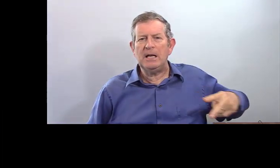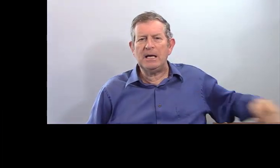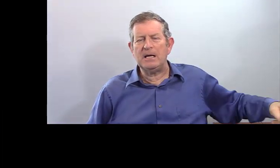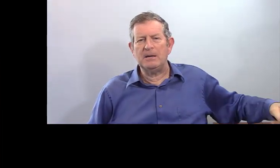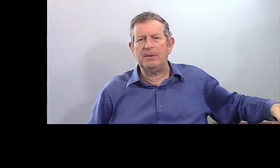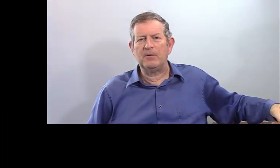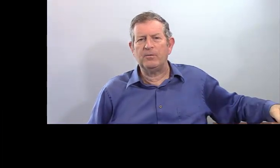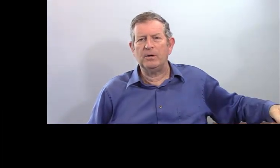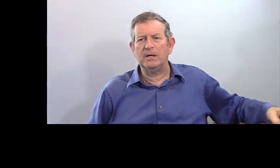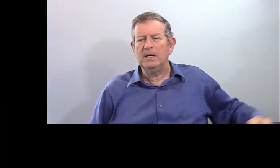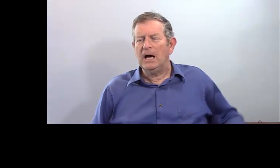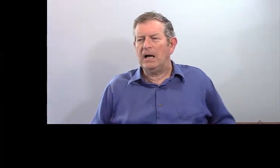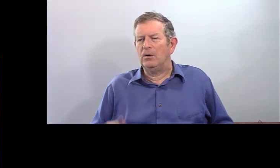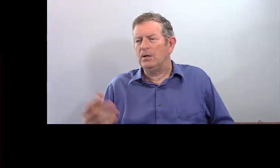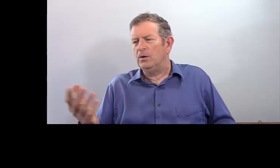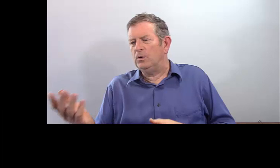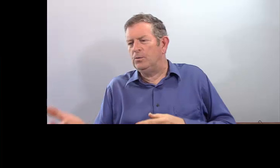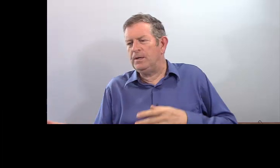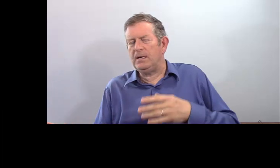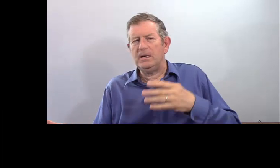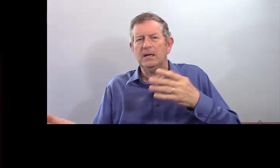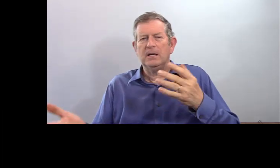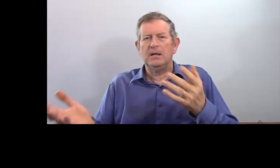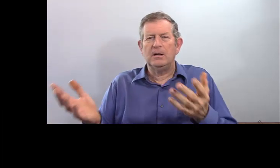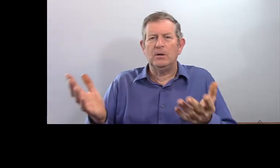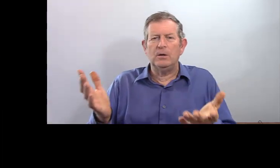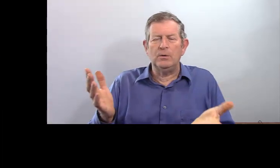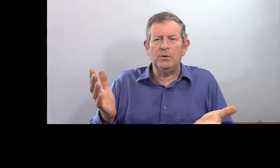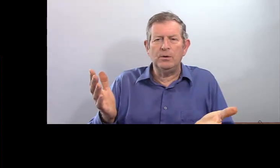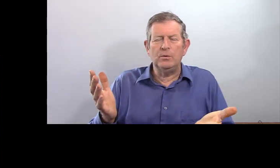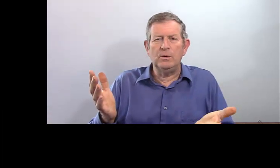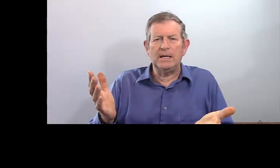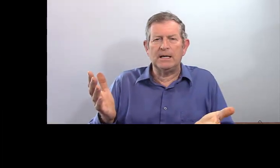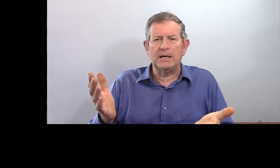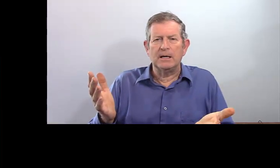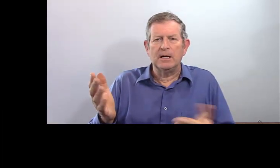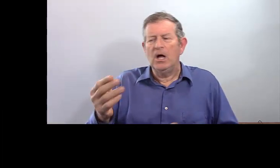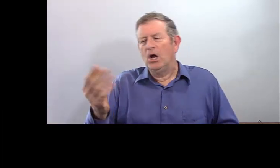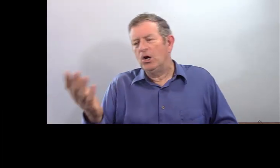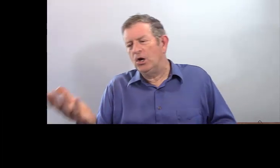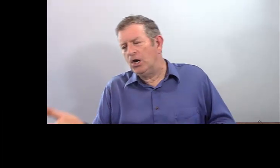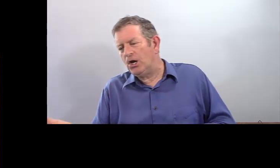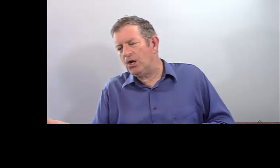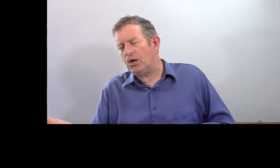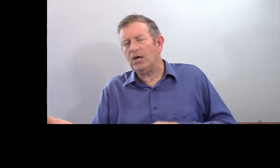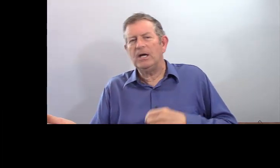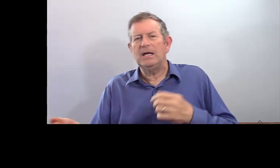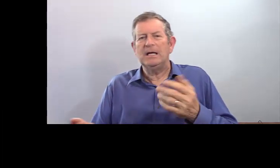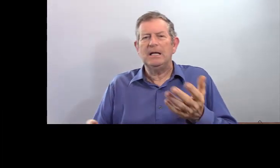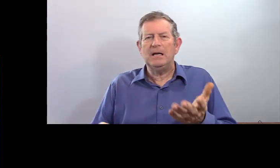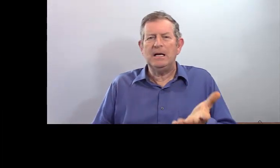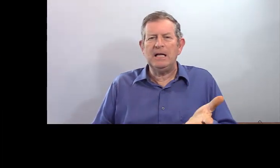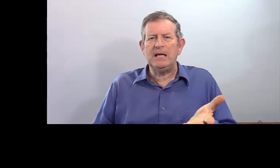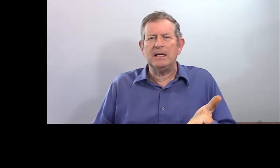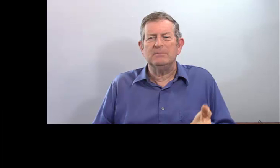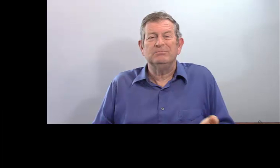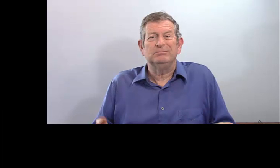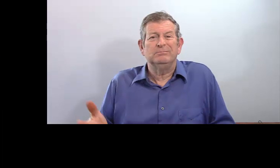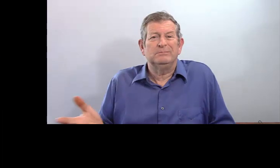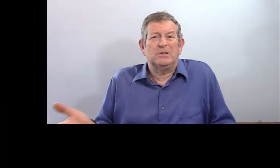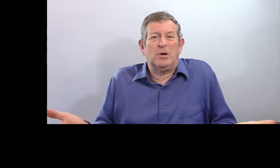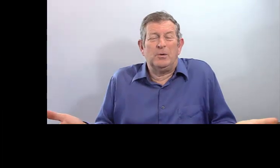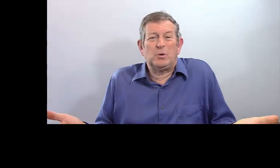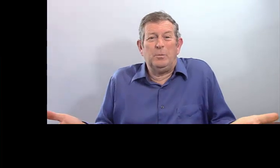les parfois. Alors, lui, le ou la. Leur, les.